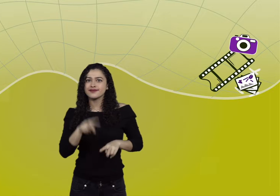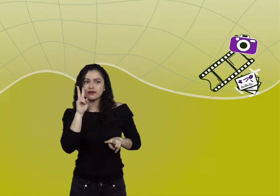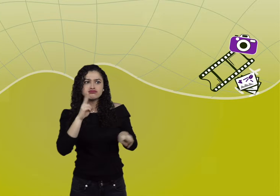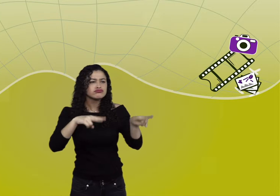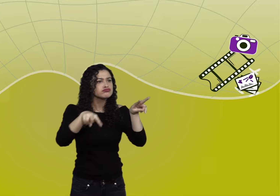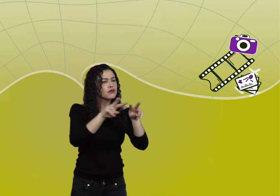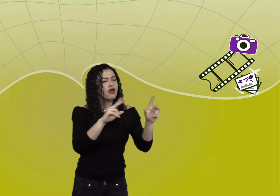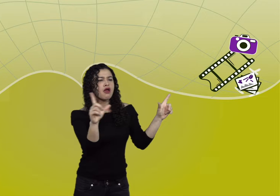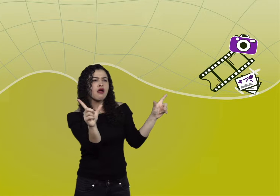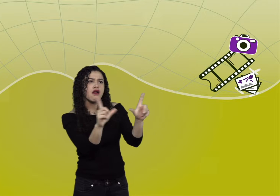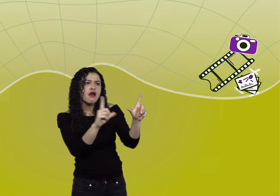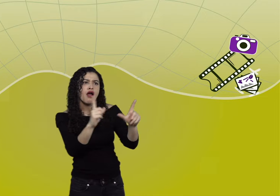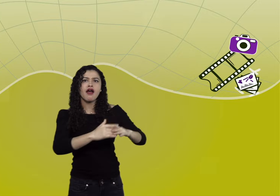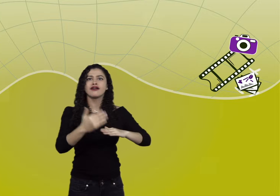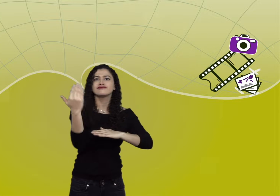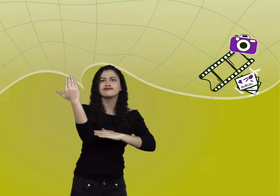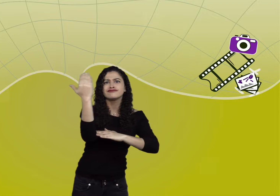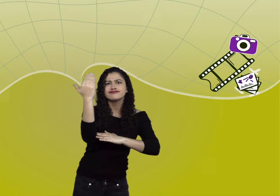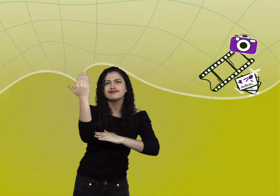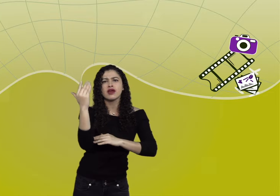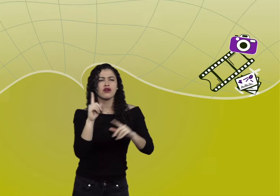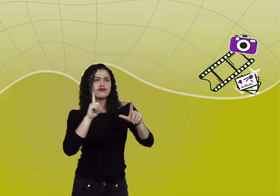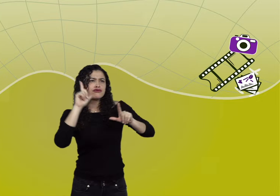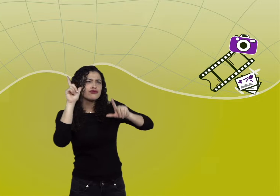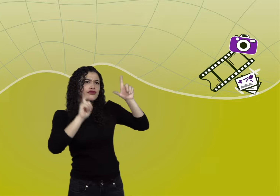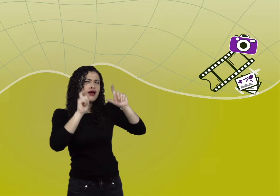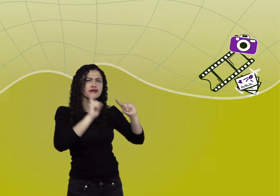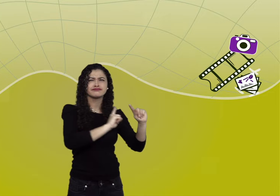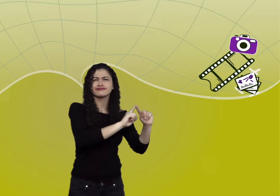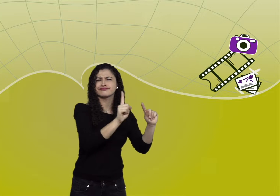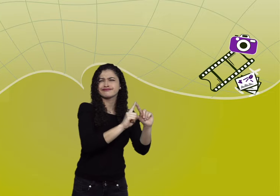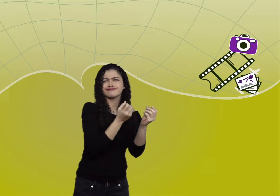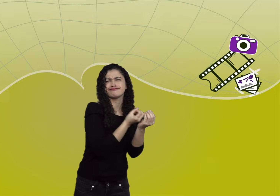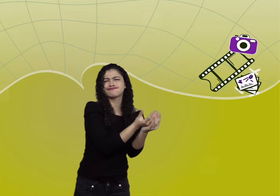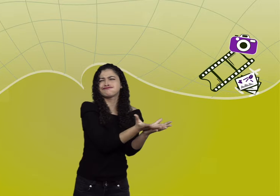Lenguajes visuales, como el cine, la fotografía y mucho más.